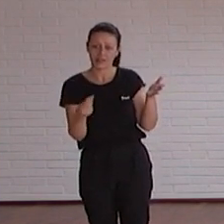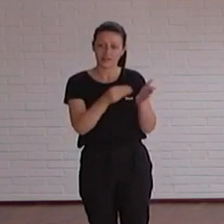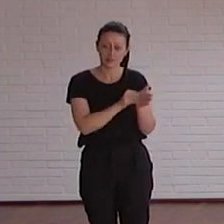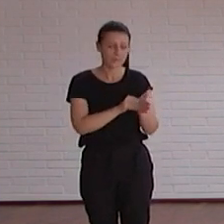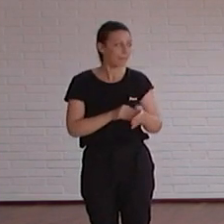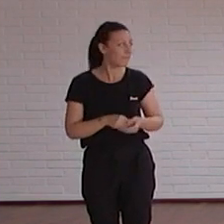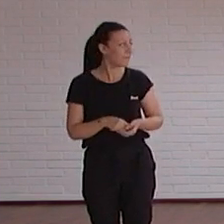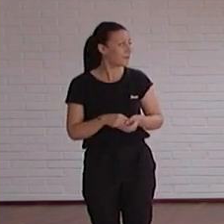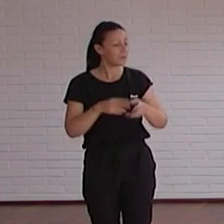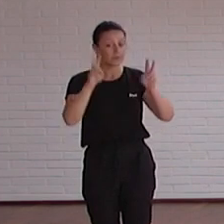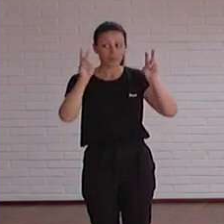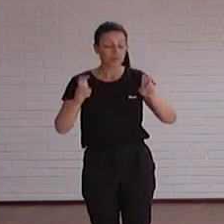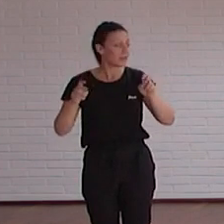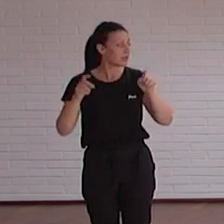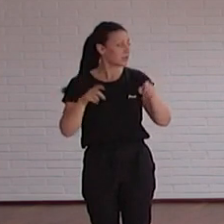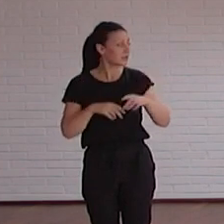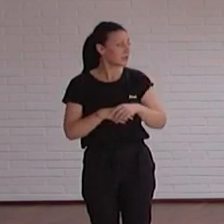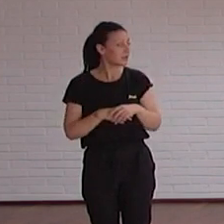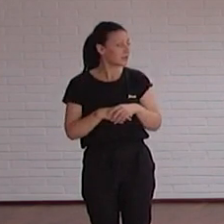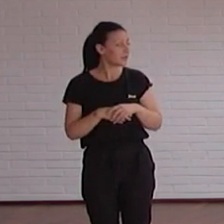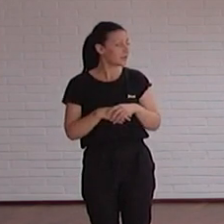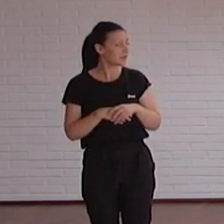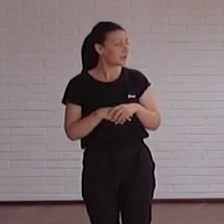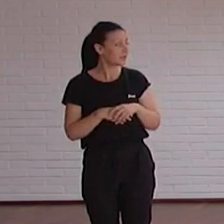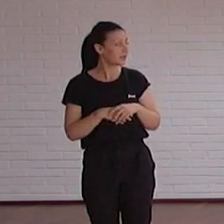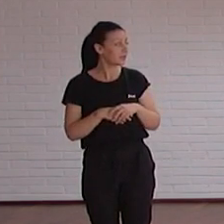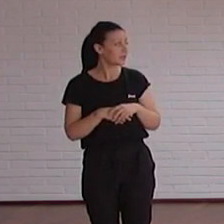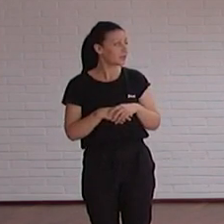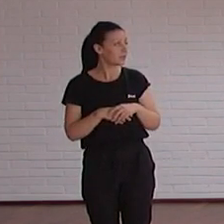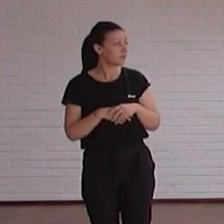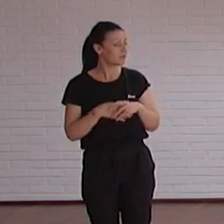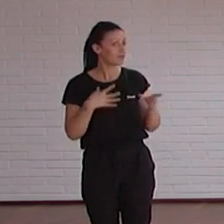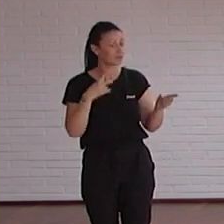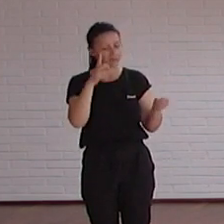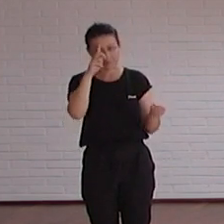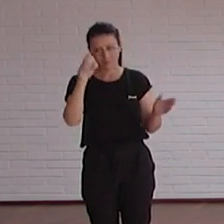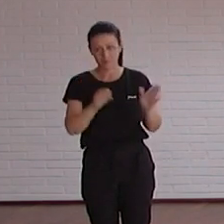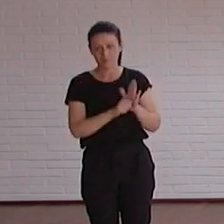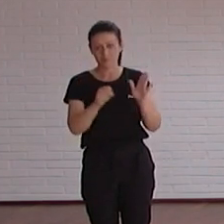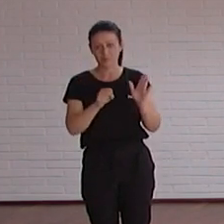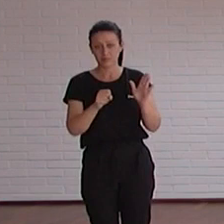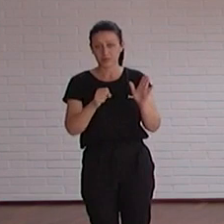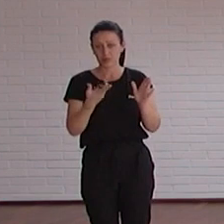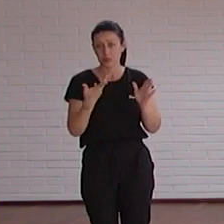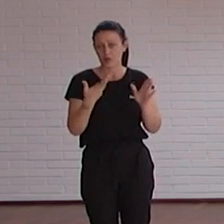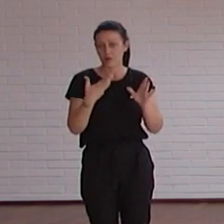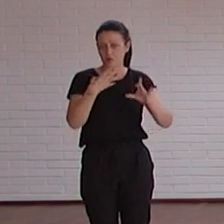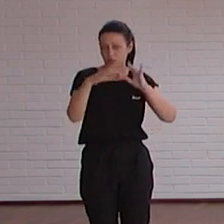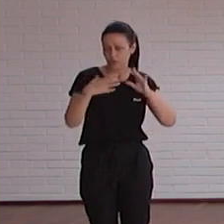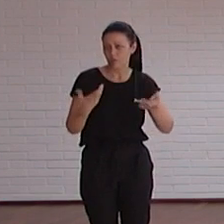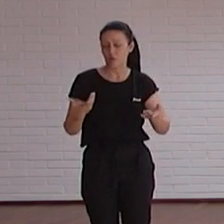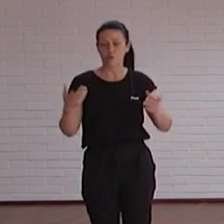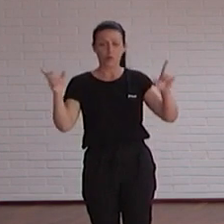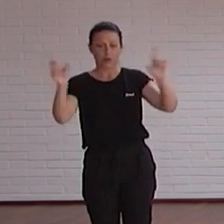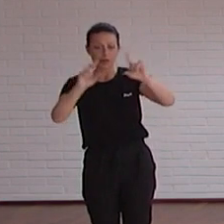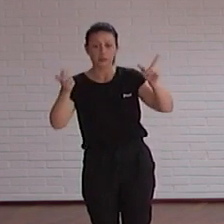esto y ya os comentaba un poco por encima que impacto ves de la comunicación con los medios con las radios con las telas con